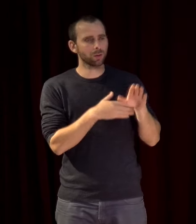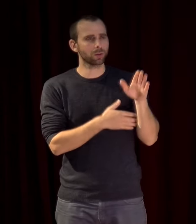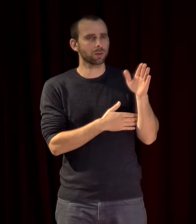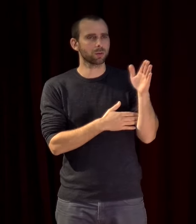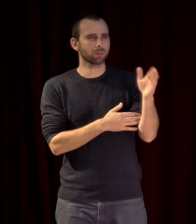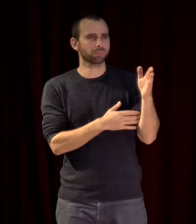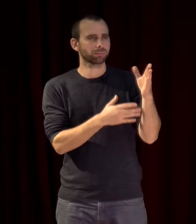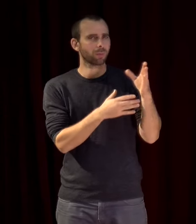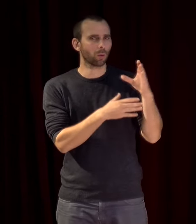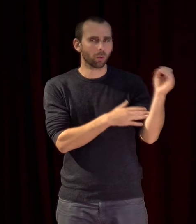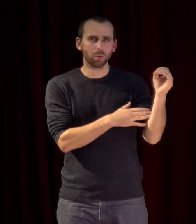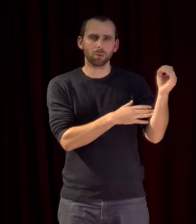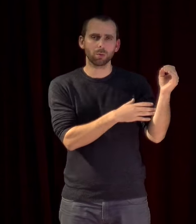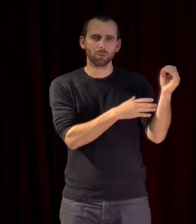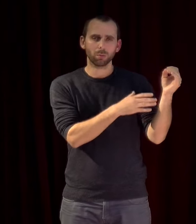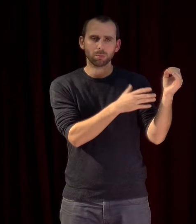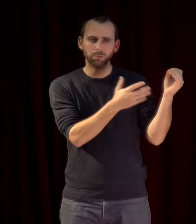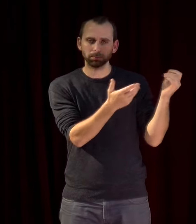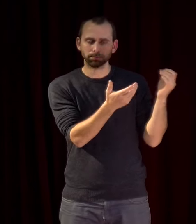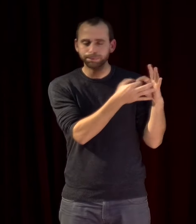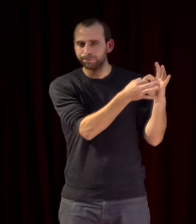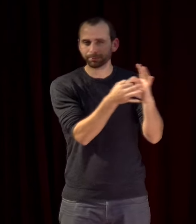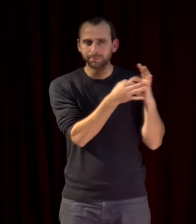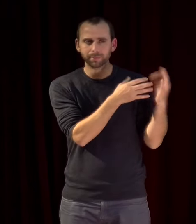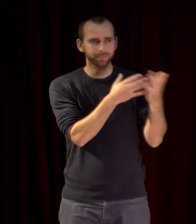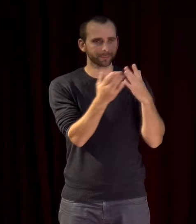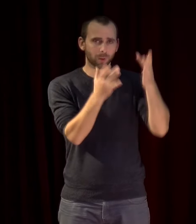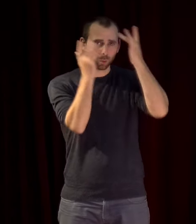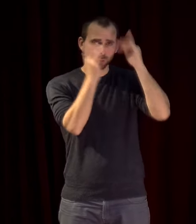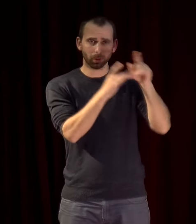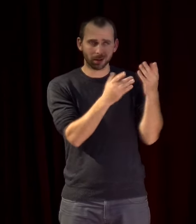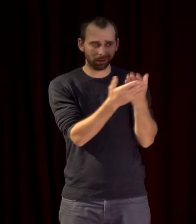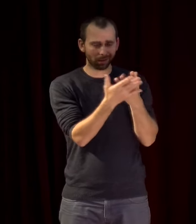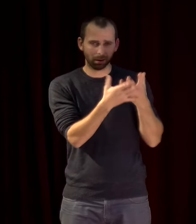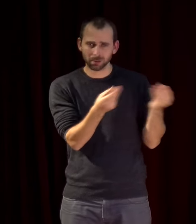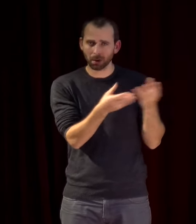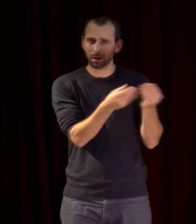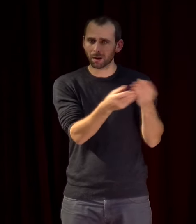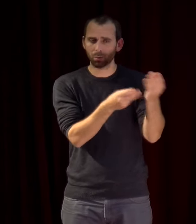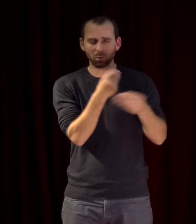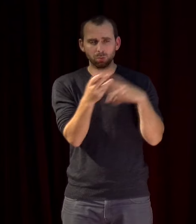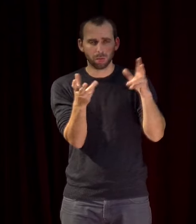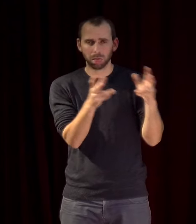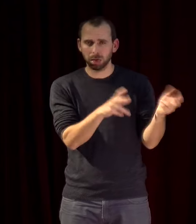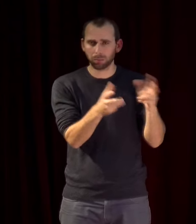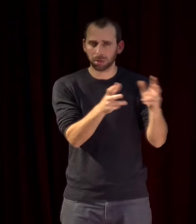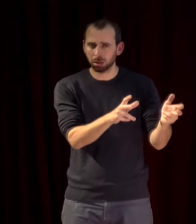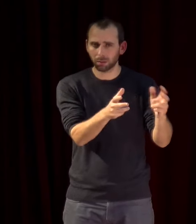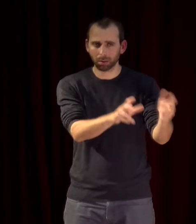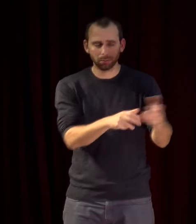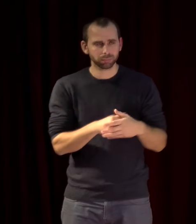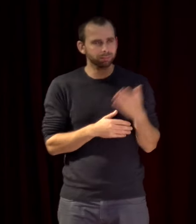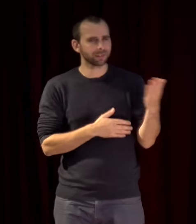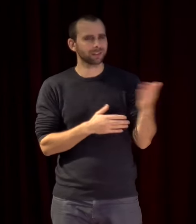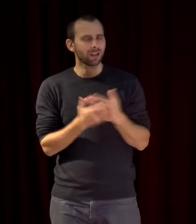des coopérations interculturelles à des projets extrêmement intéressants qui sont en train de disparaître ou d'être amoindris amoindris tu